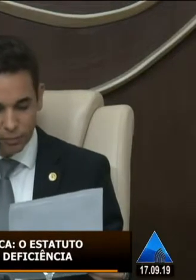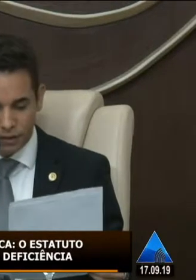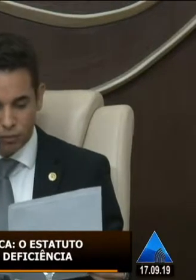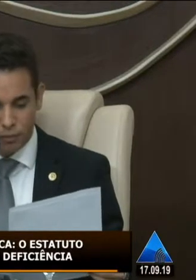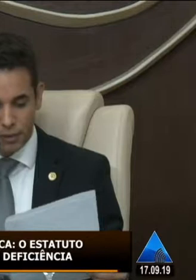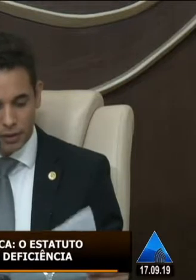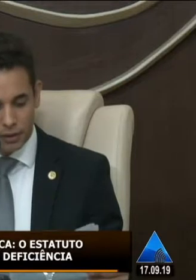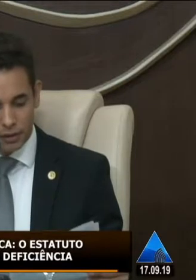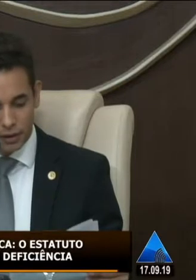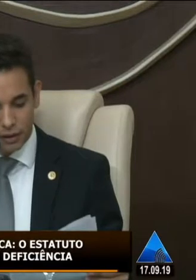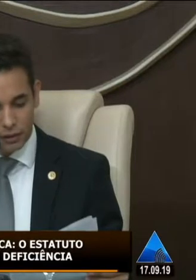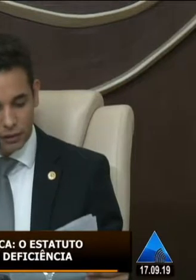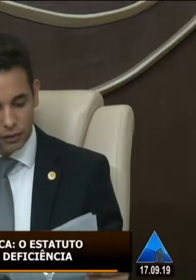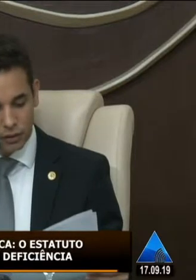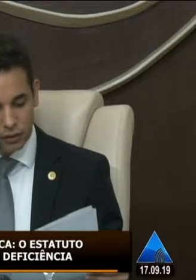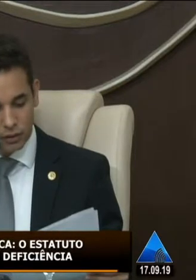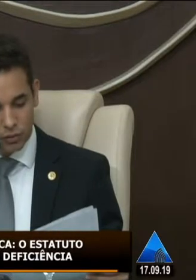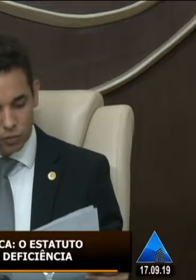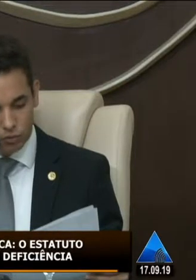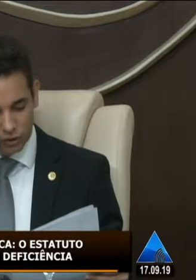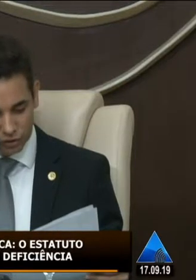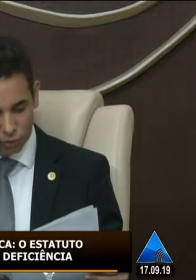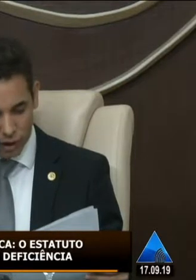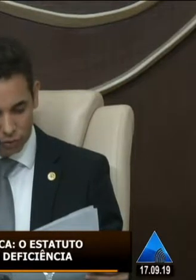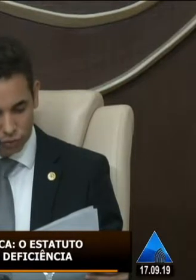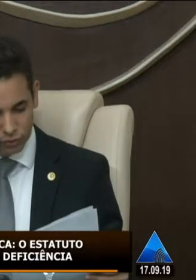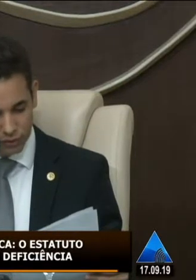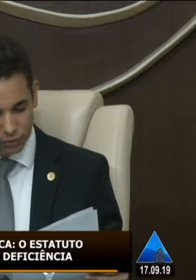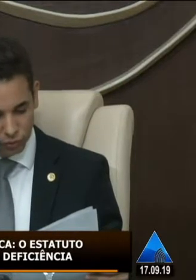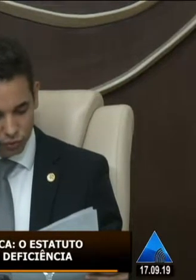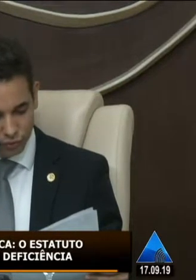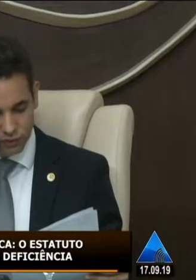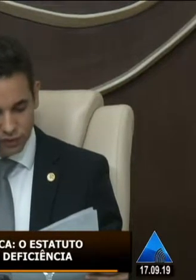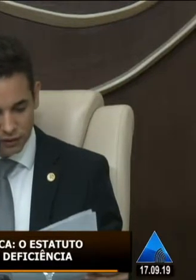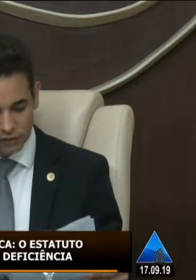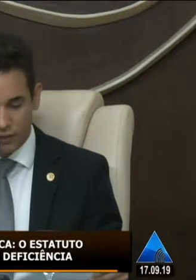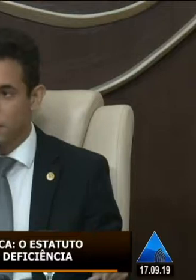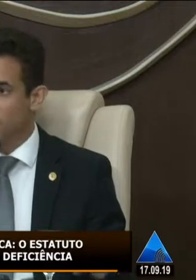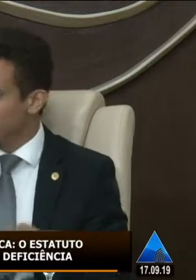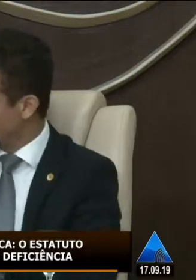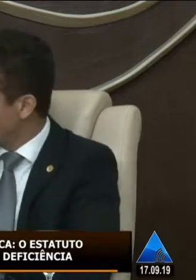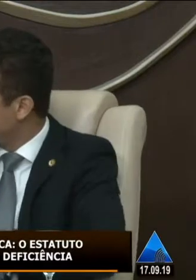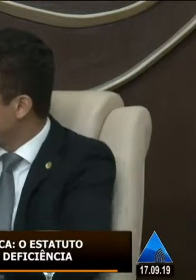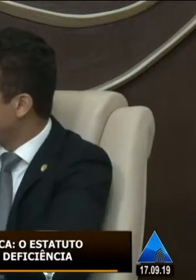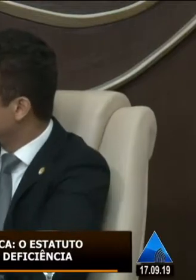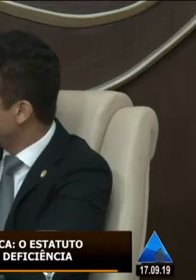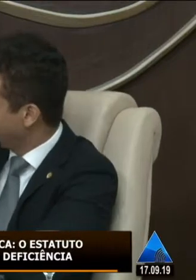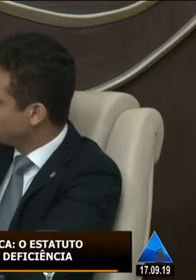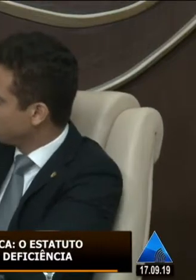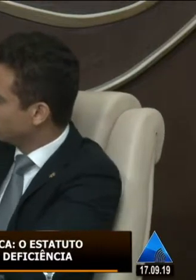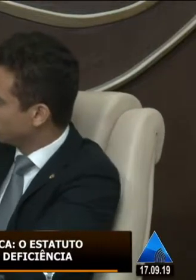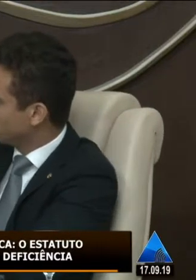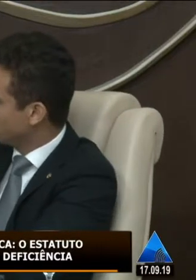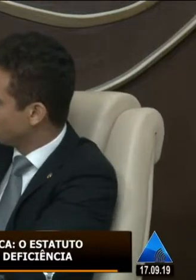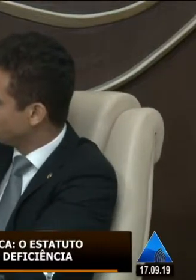participando que o Conselho Estadual dos Direitos da Pessoa com Deficiência possa participar ativamente